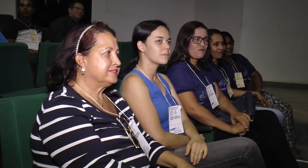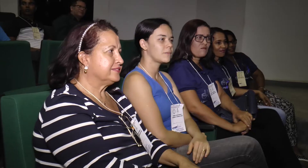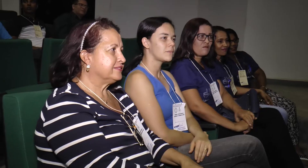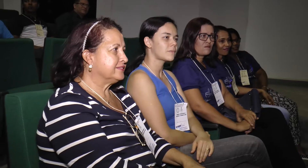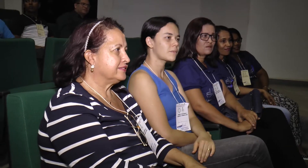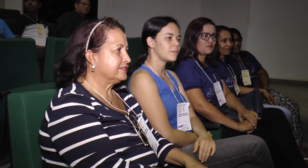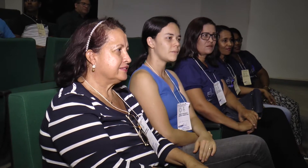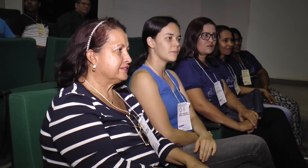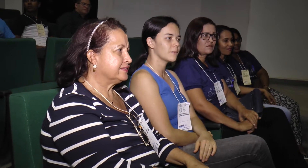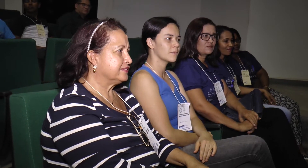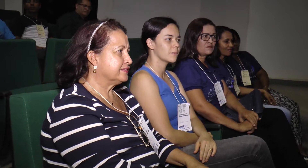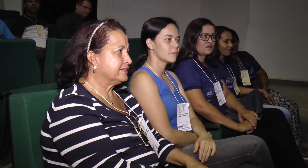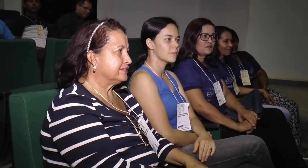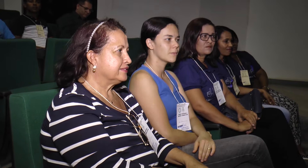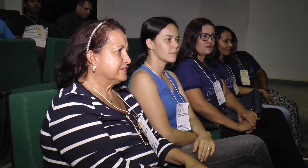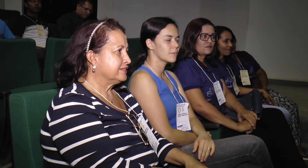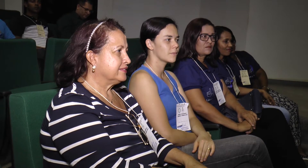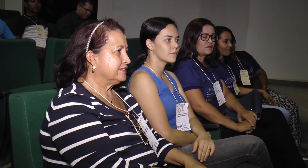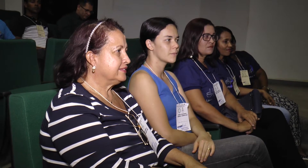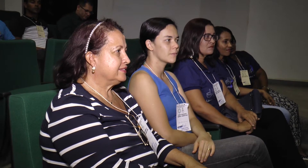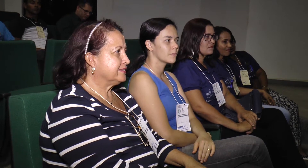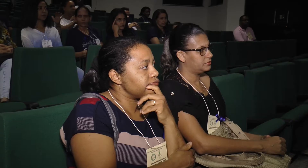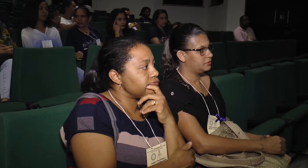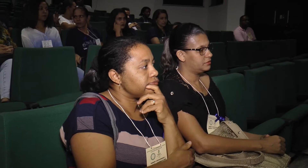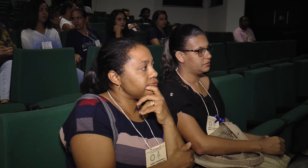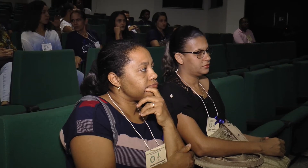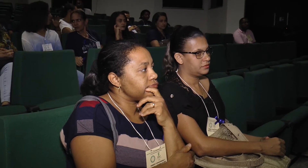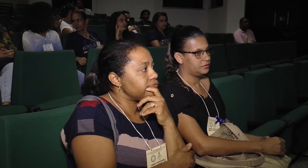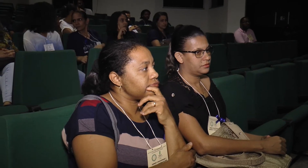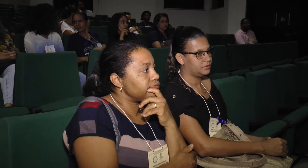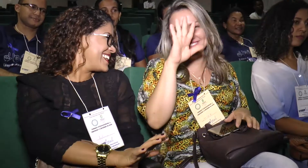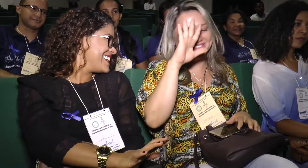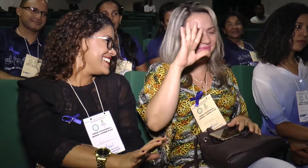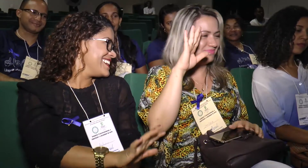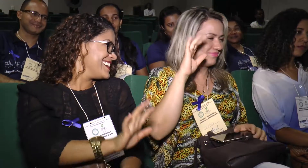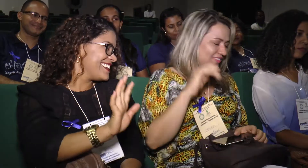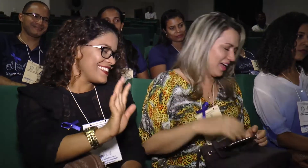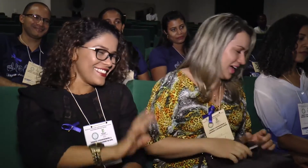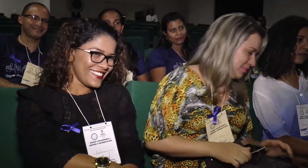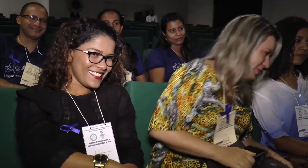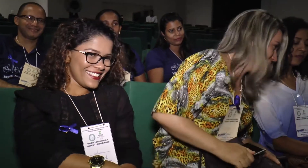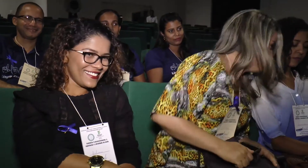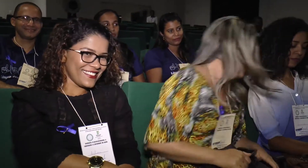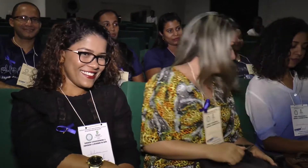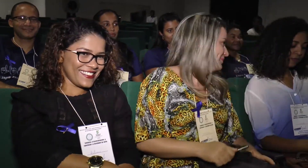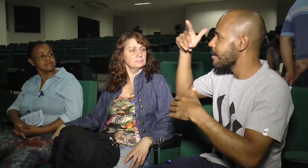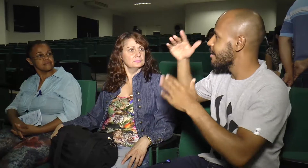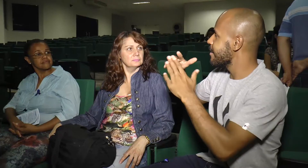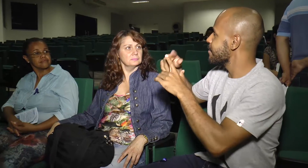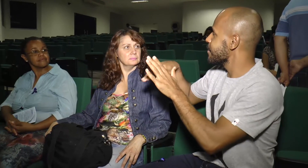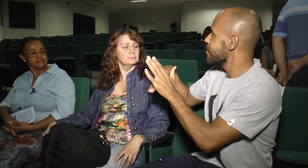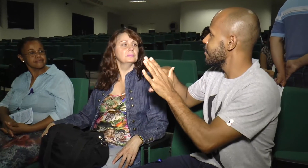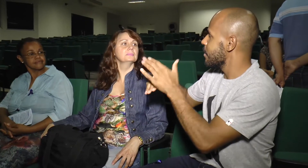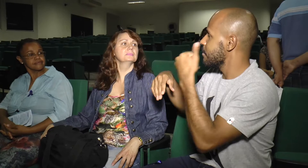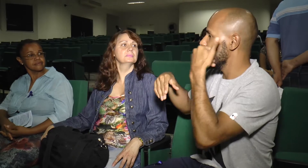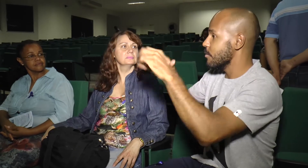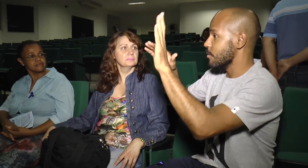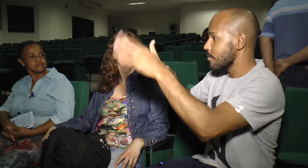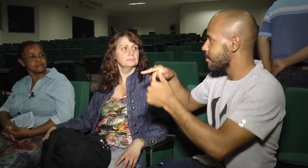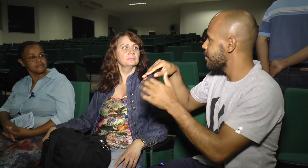ensinar Principalmente professor de sala de recursos Então a gente sempre, o professor tem que estar capacitando Para